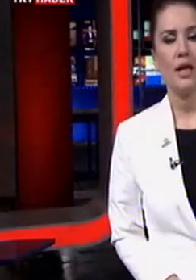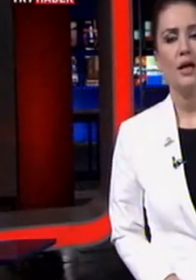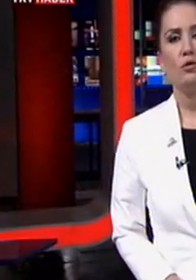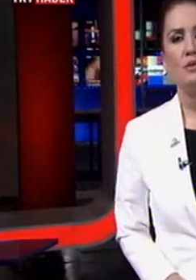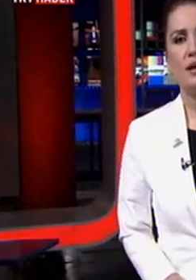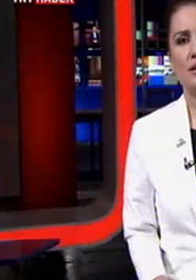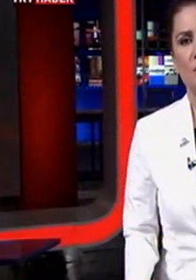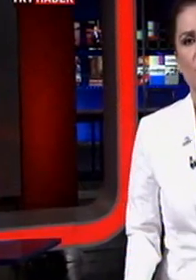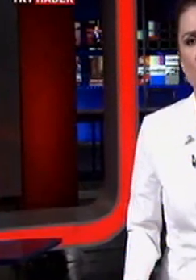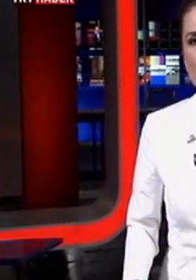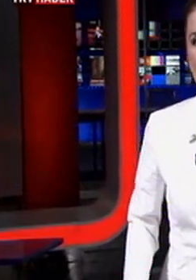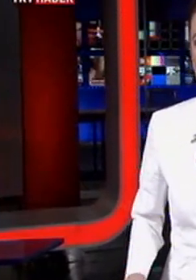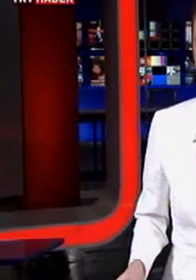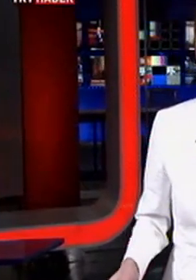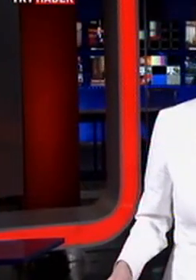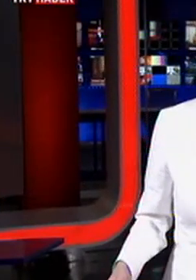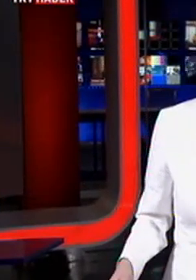Gün biterken haber kuşağı saat başında devam edecek.